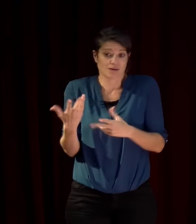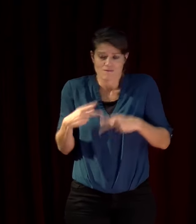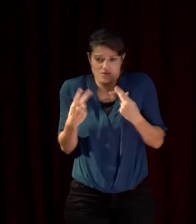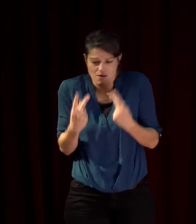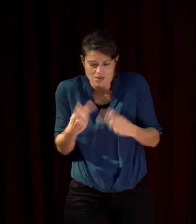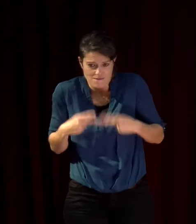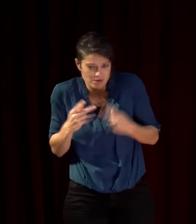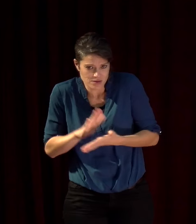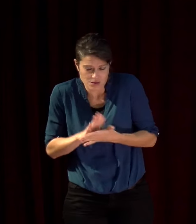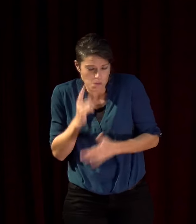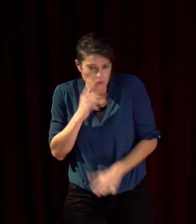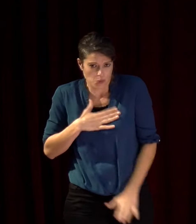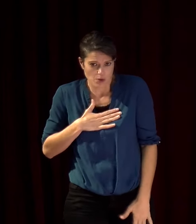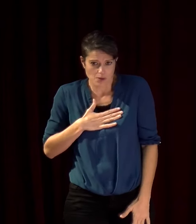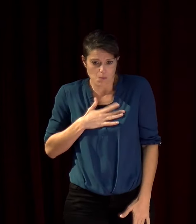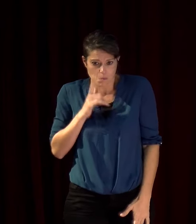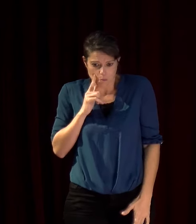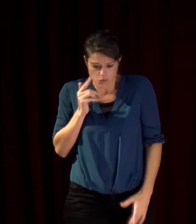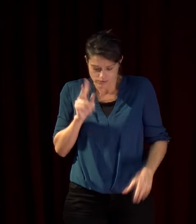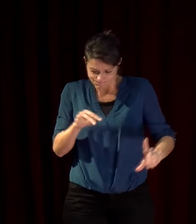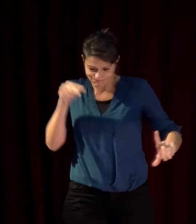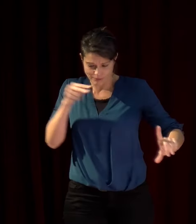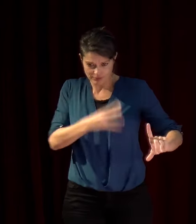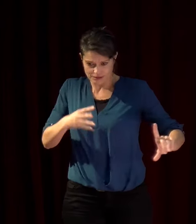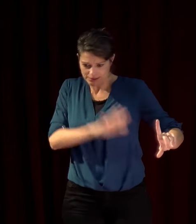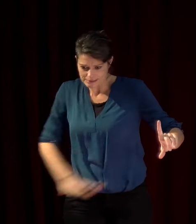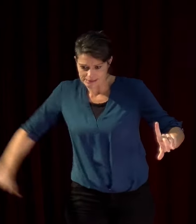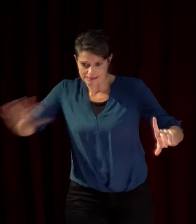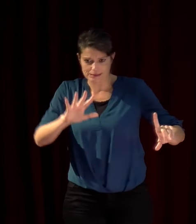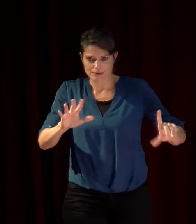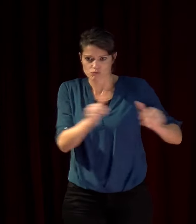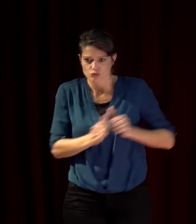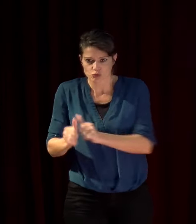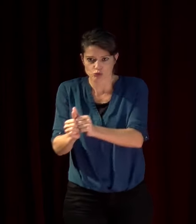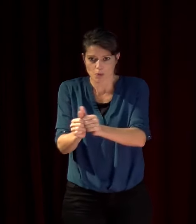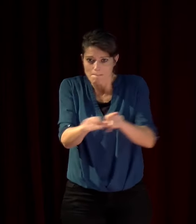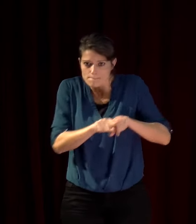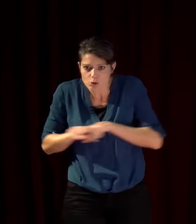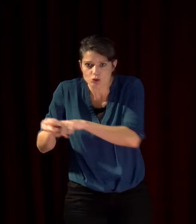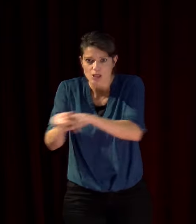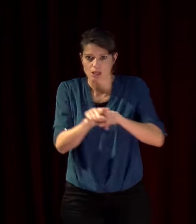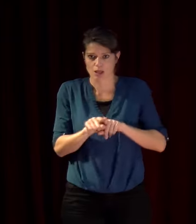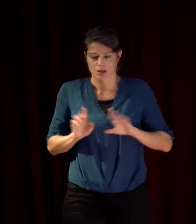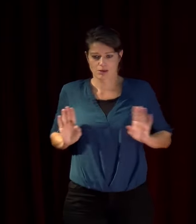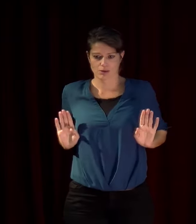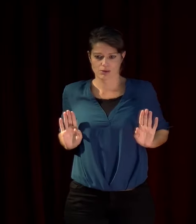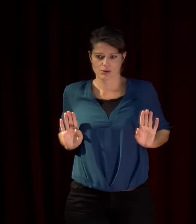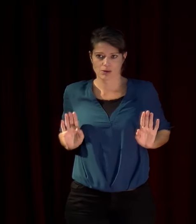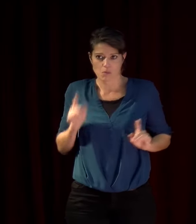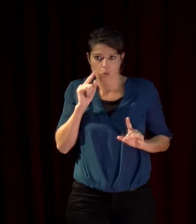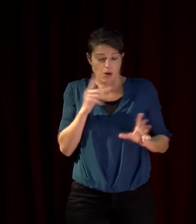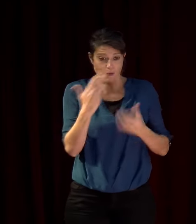je ne connais pas d'un ensemble aussi homogène que la Méditerranée dans le monde ça je le